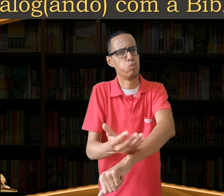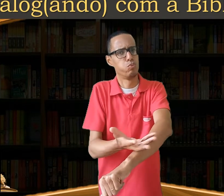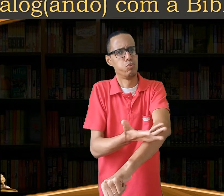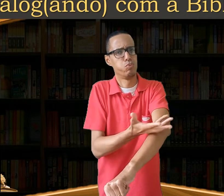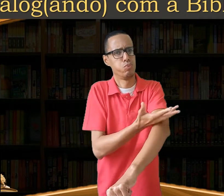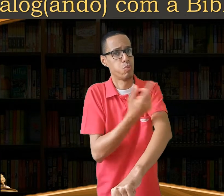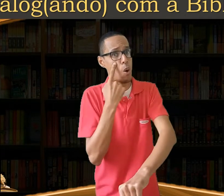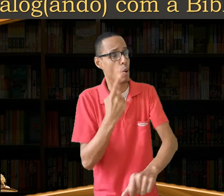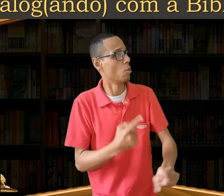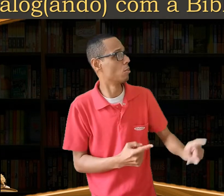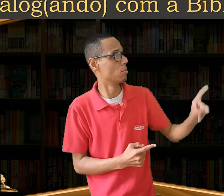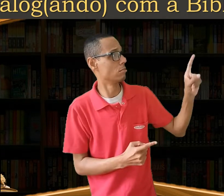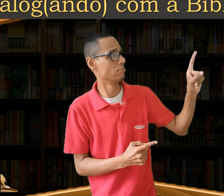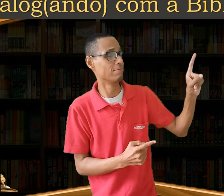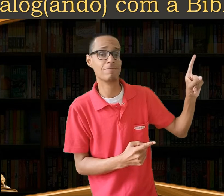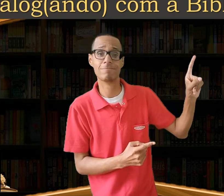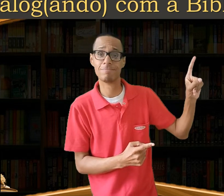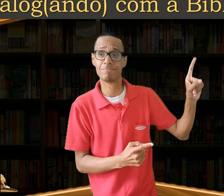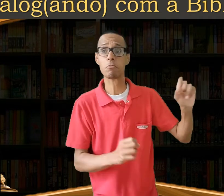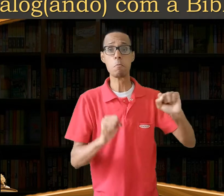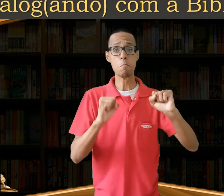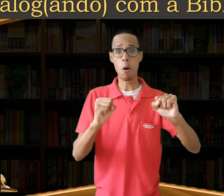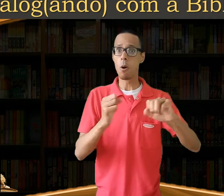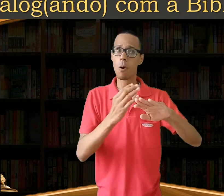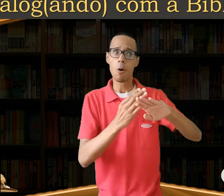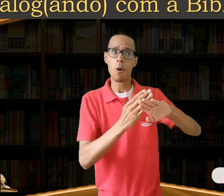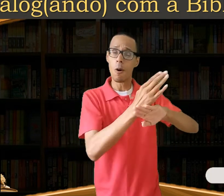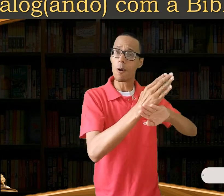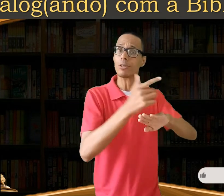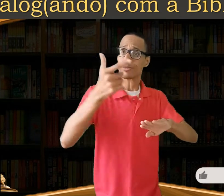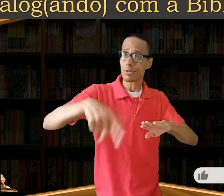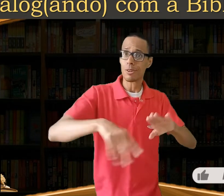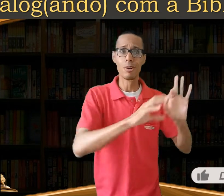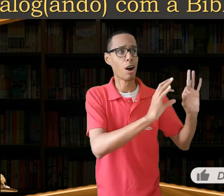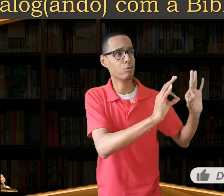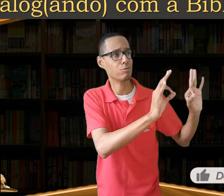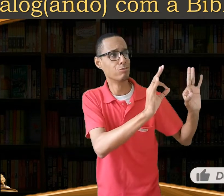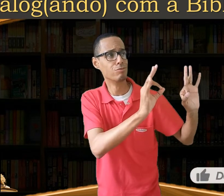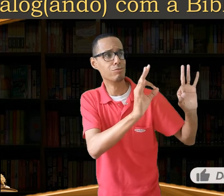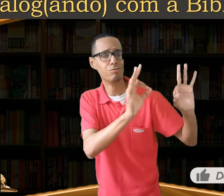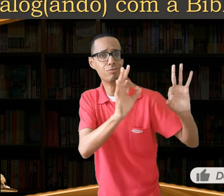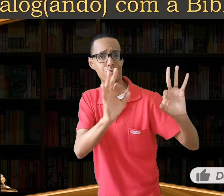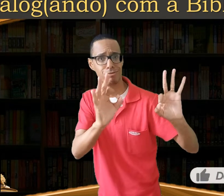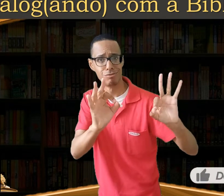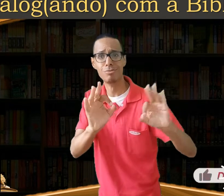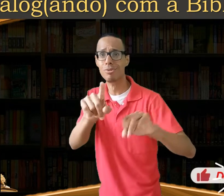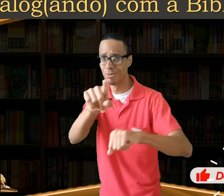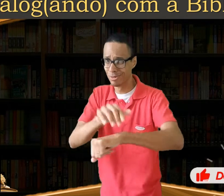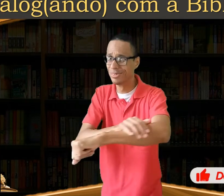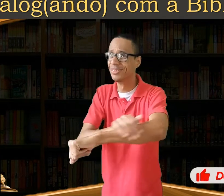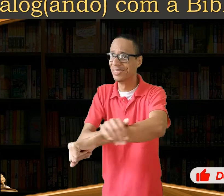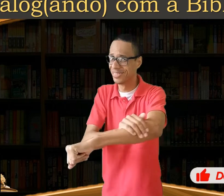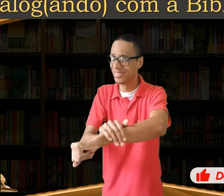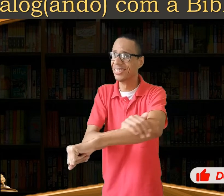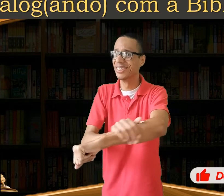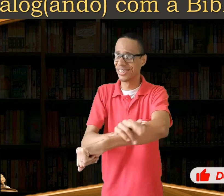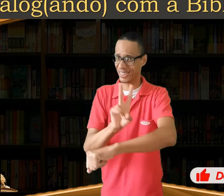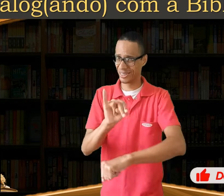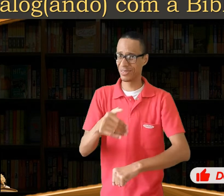aqui acima e prepare-se para se emocionar. Lembre-se de já deixar o seu like e comentar